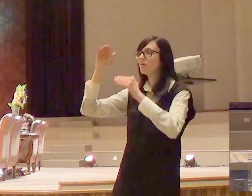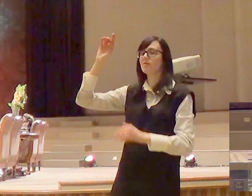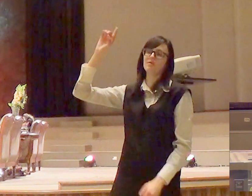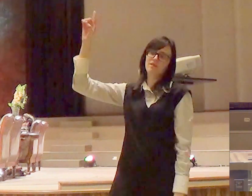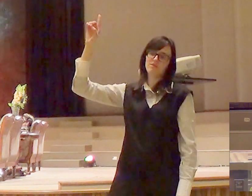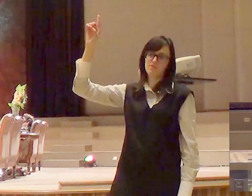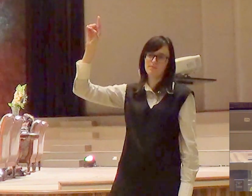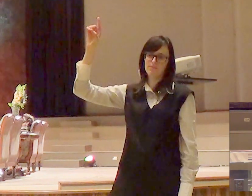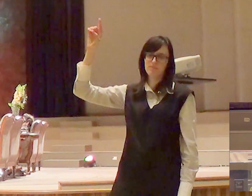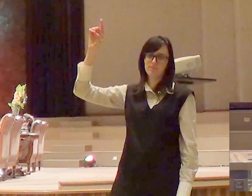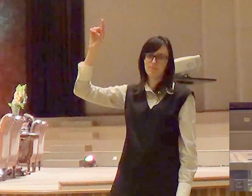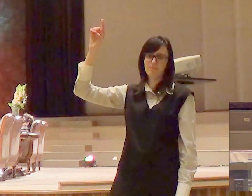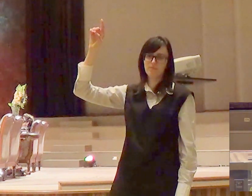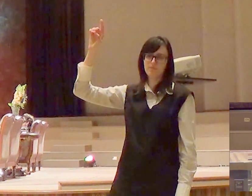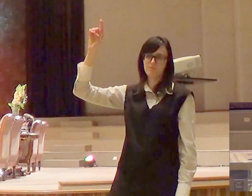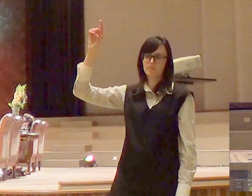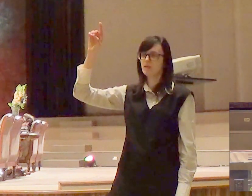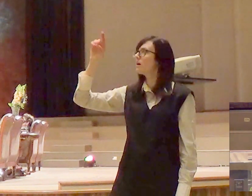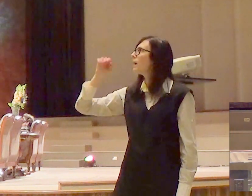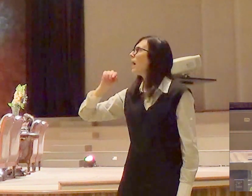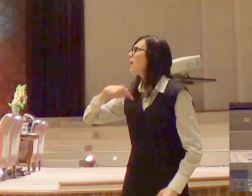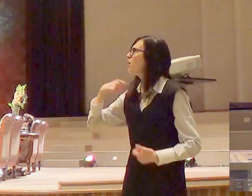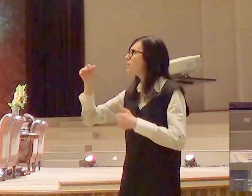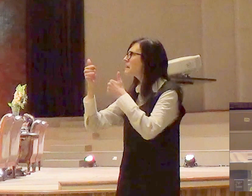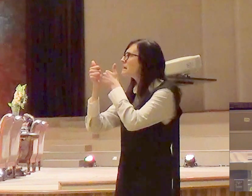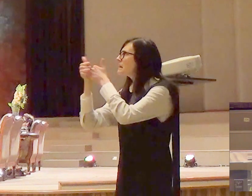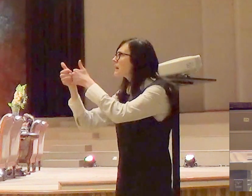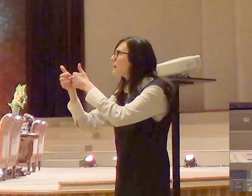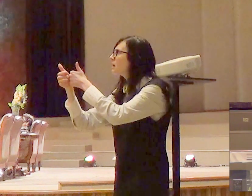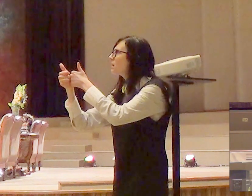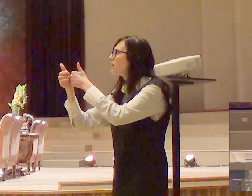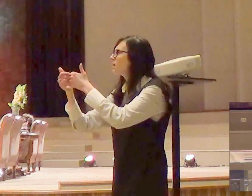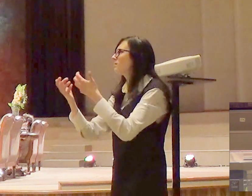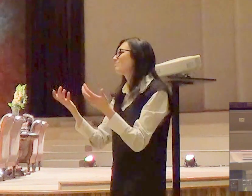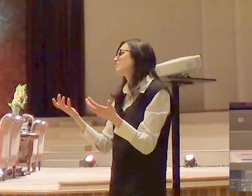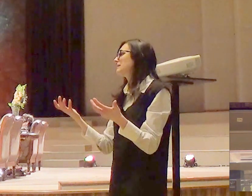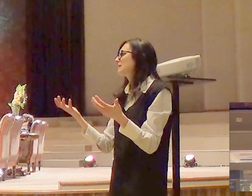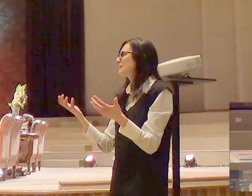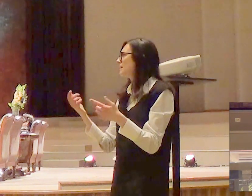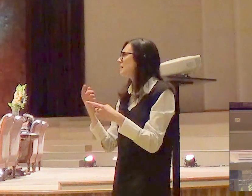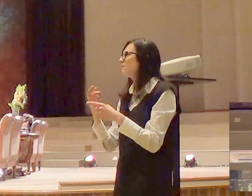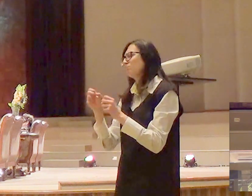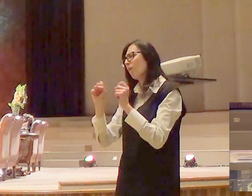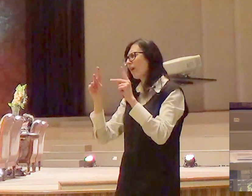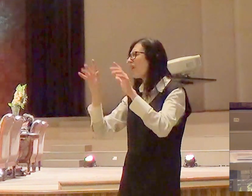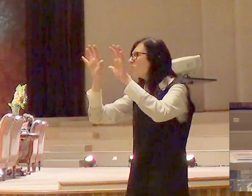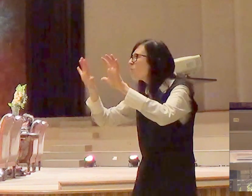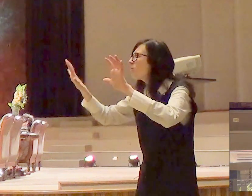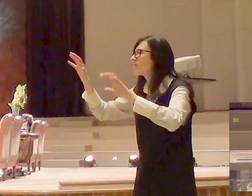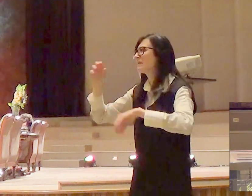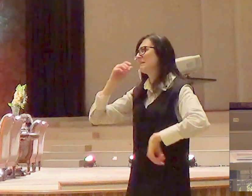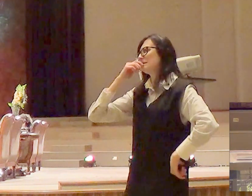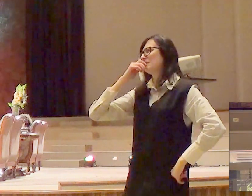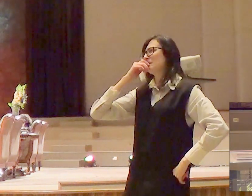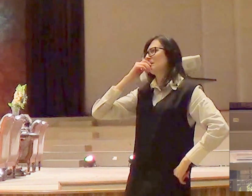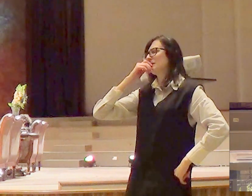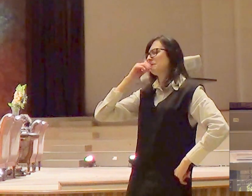Senhor se é para seguir a nuvem não vai existir melhor jeito porque o Senhor se está fazendo a gente dar